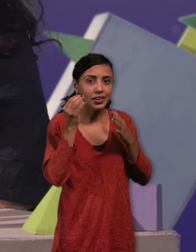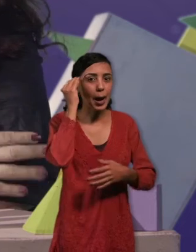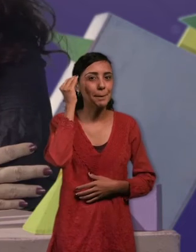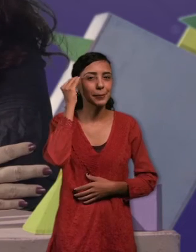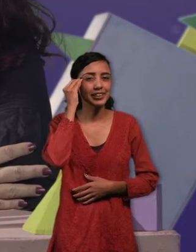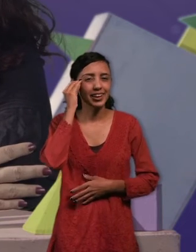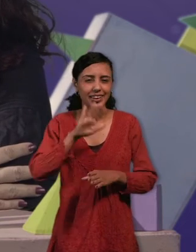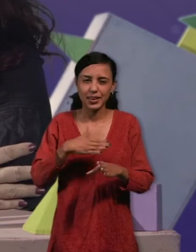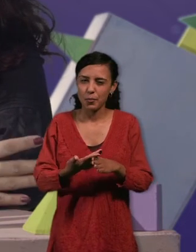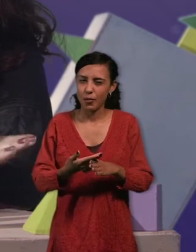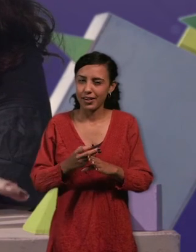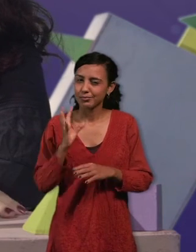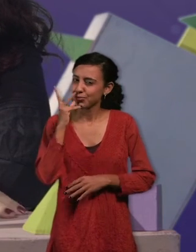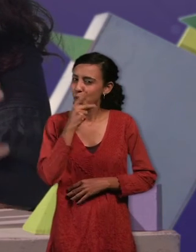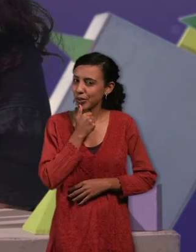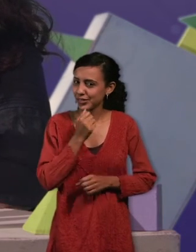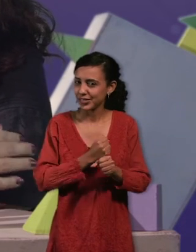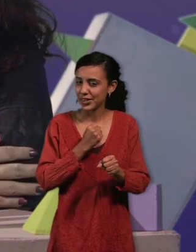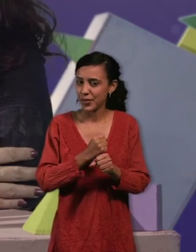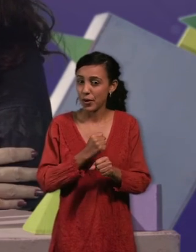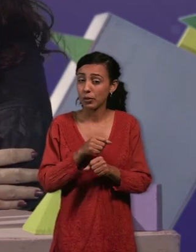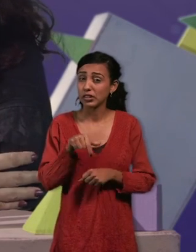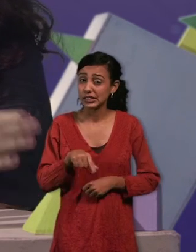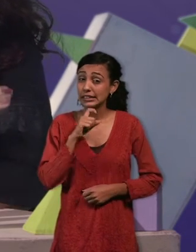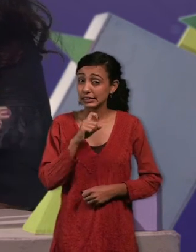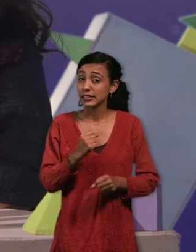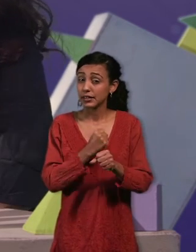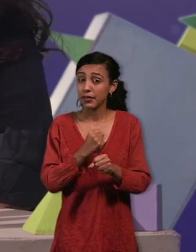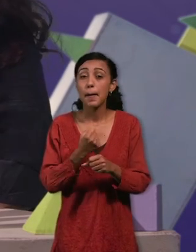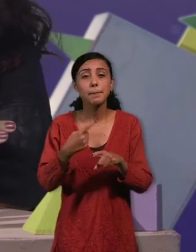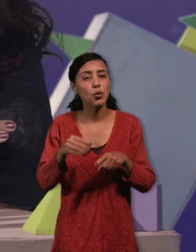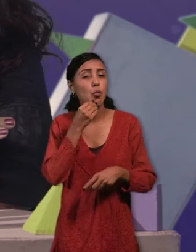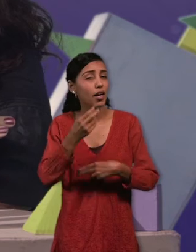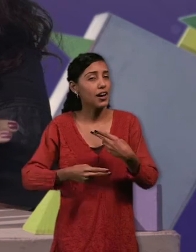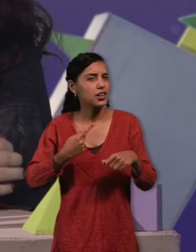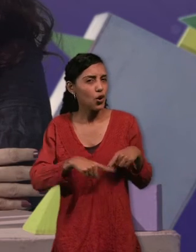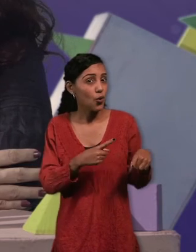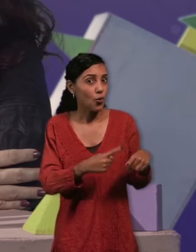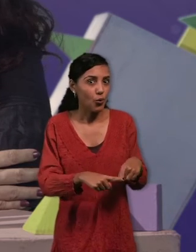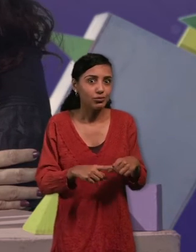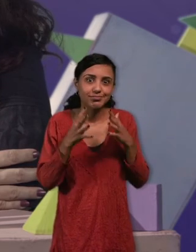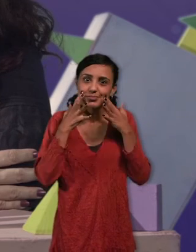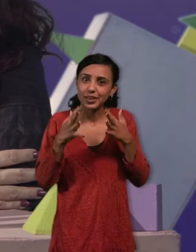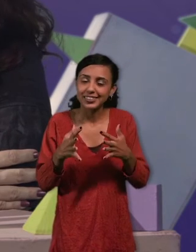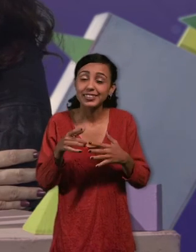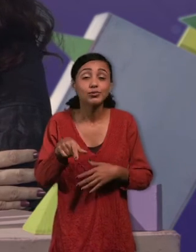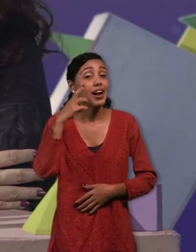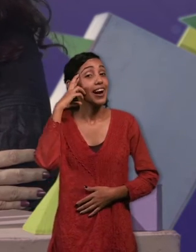bellísimas. El stop motion es un poco trabajoso, pero podrás hacer cosas increíbles. Y recuerda, todo